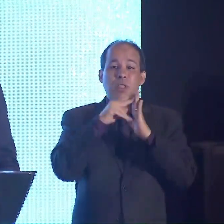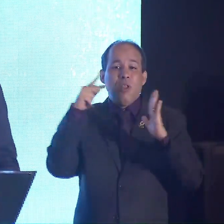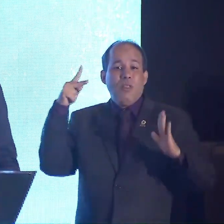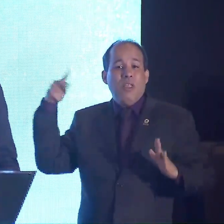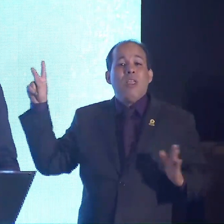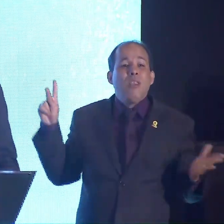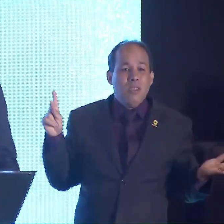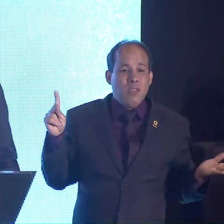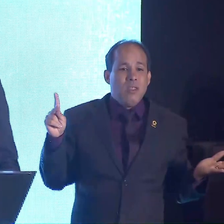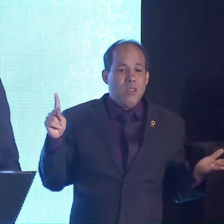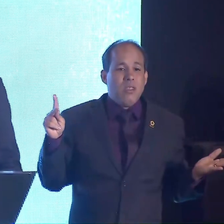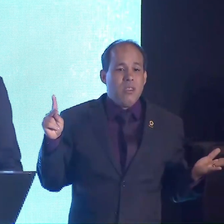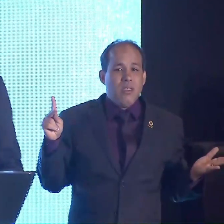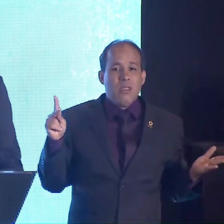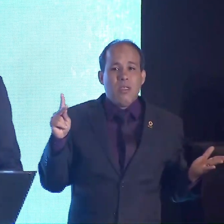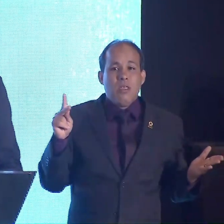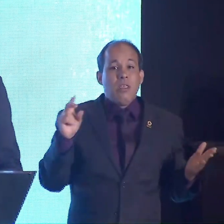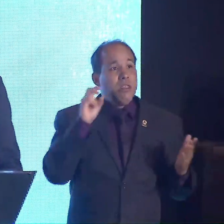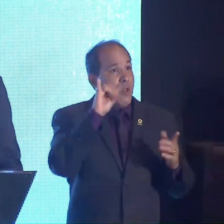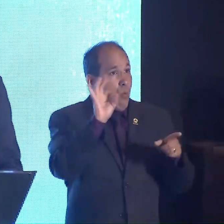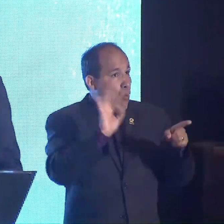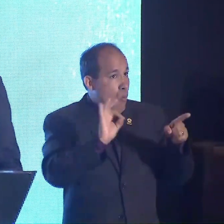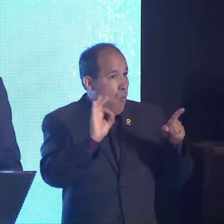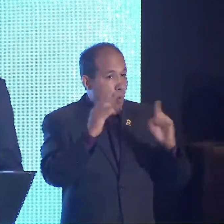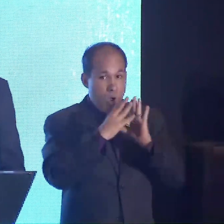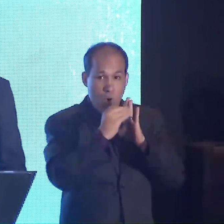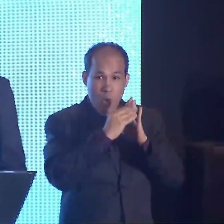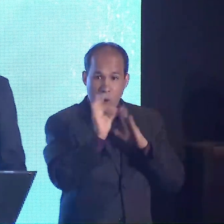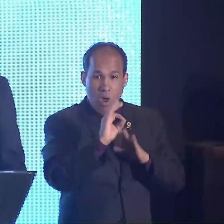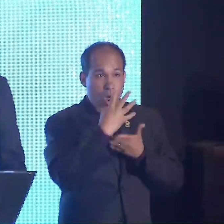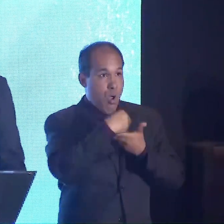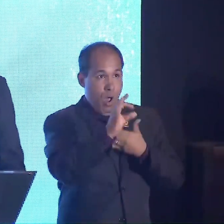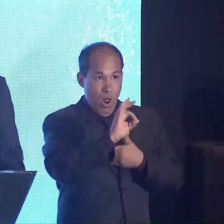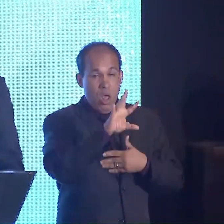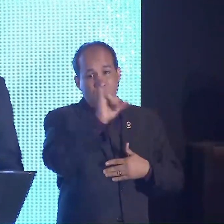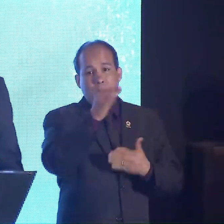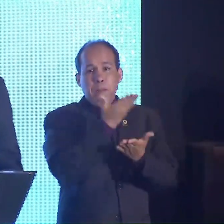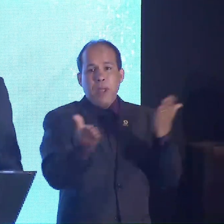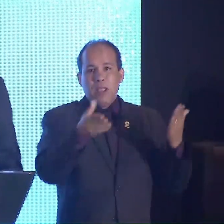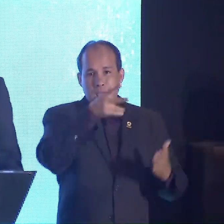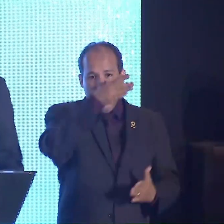administração, sob o risco de perder mais do que clientes, perder lucro.